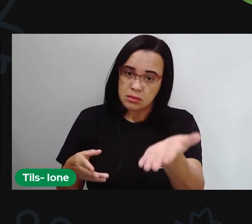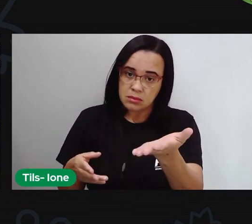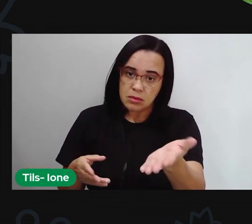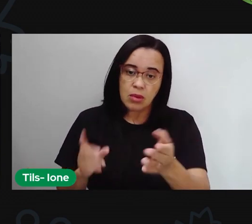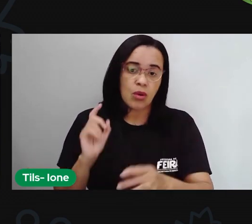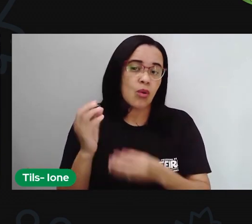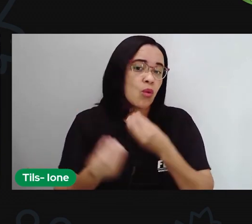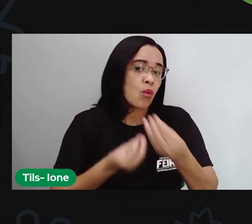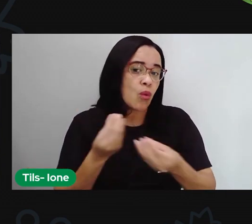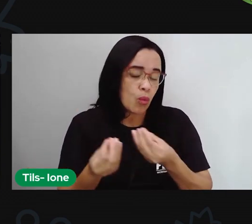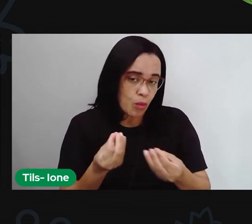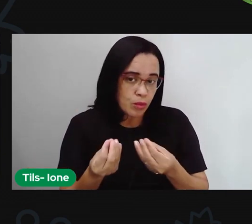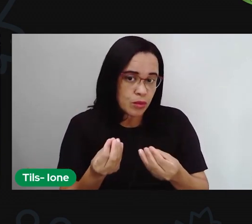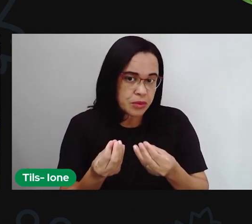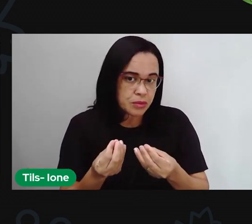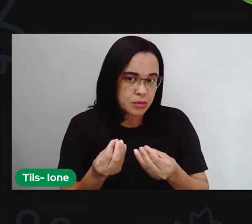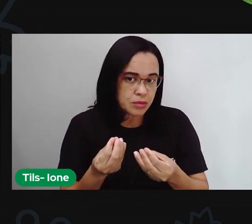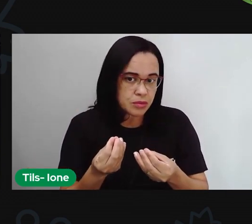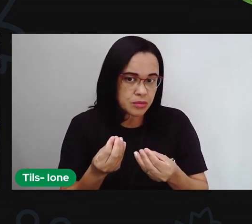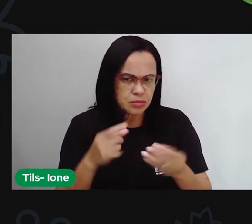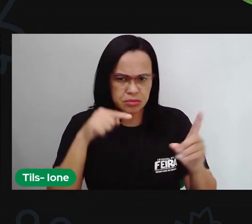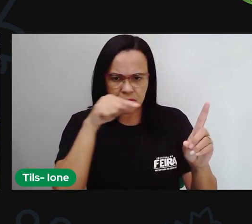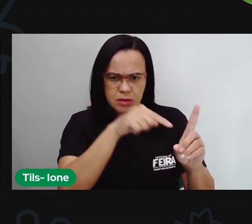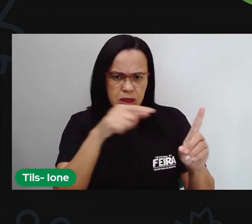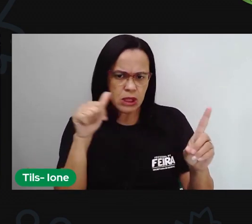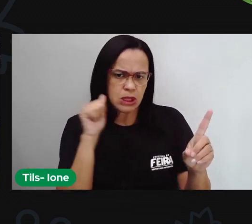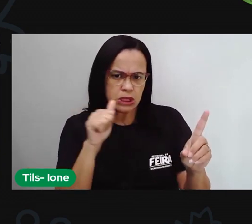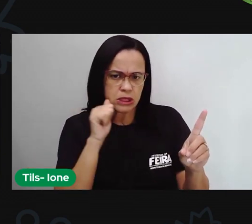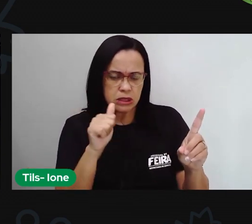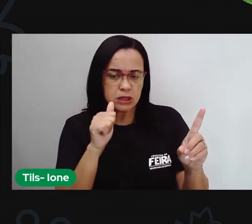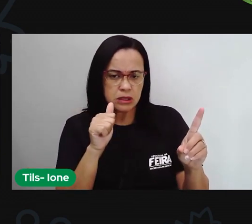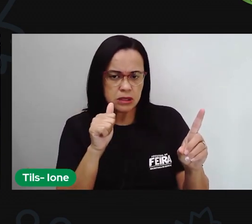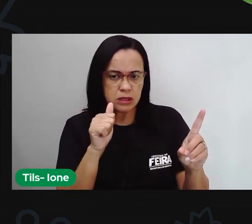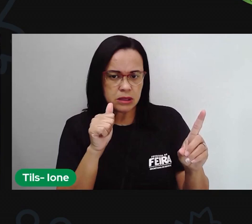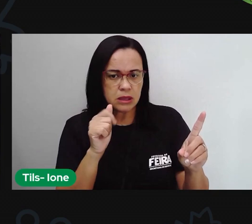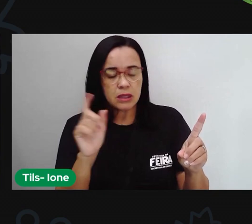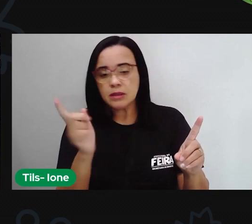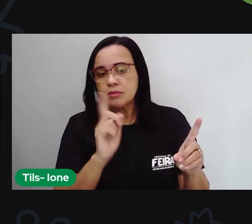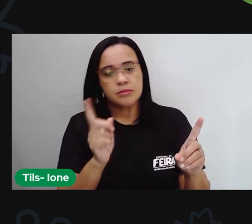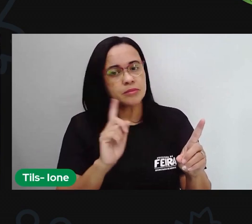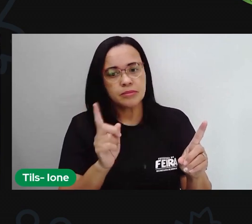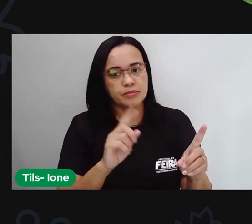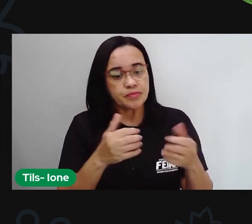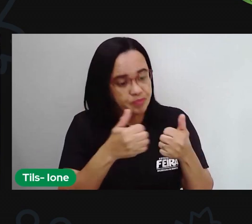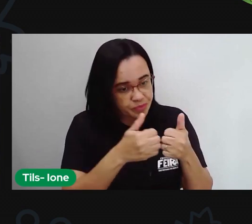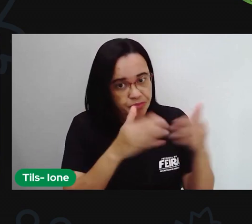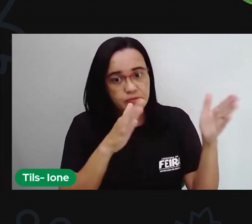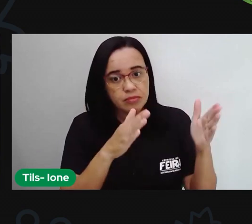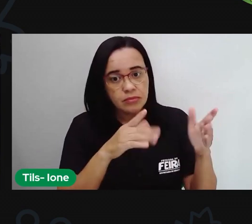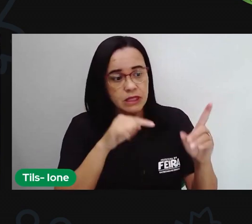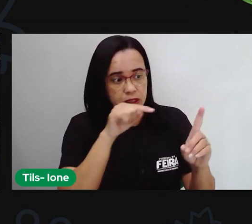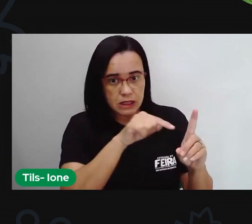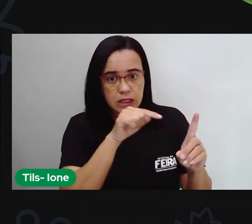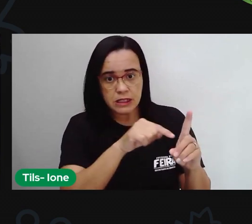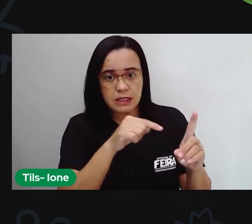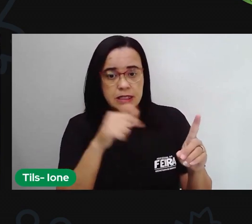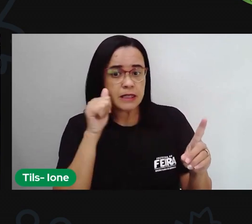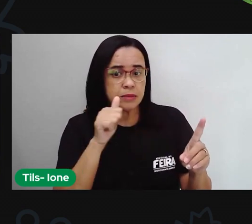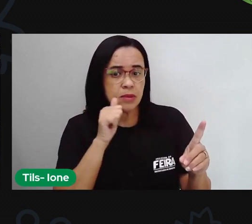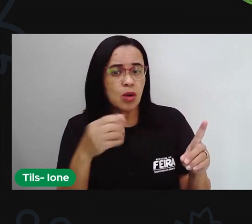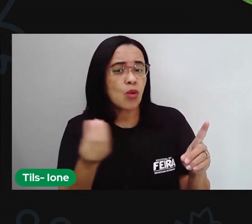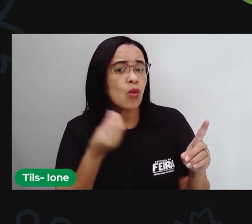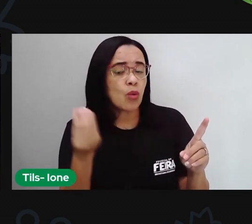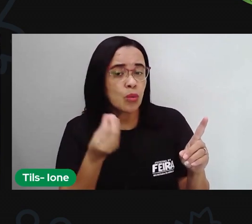agir aí ó como Mariana agiu né inicialmente aí faz uma uma reflexão né faz uma